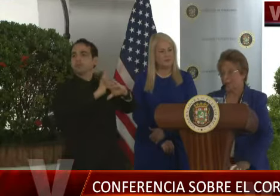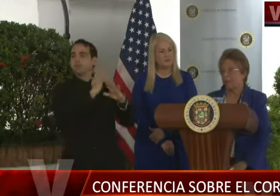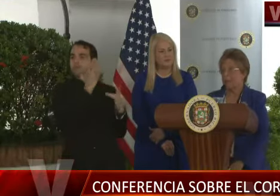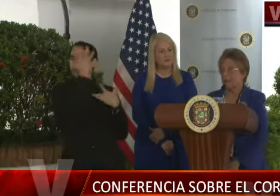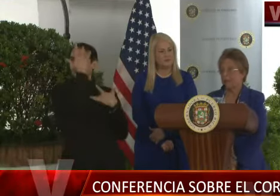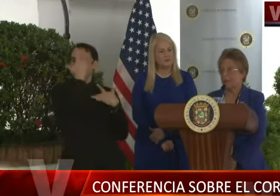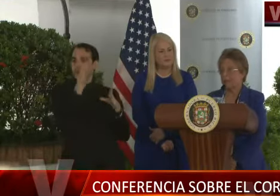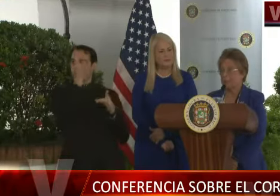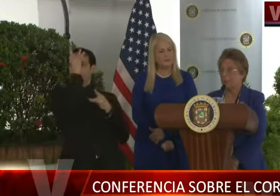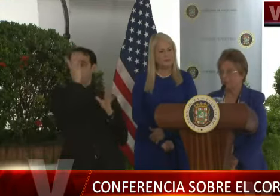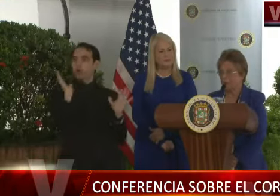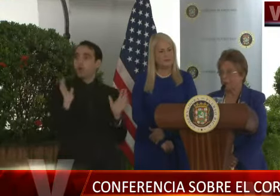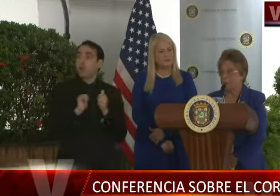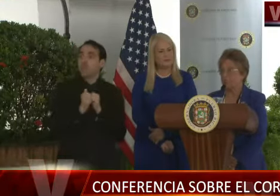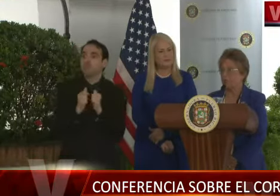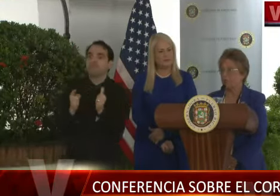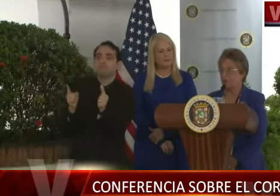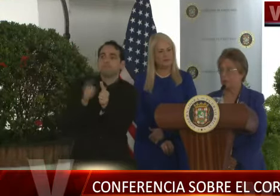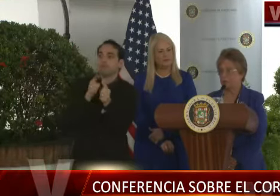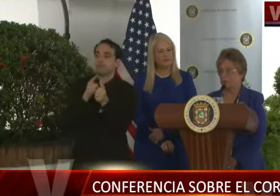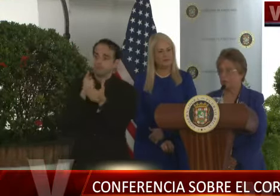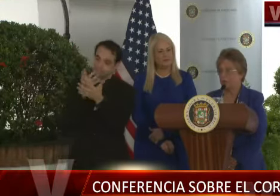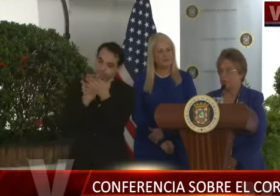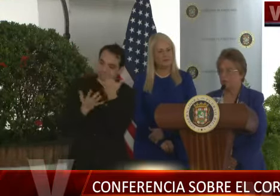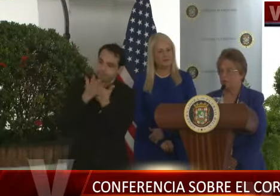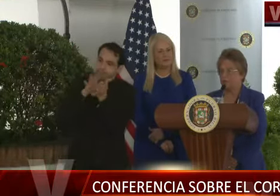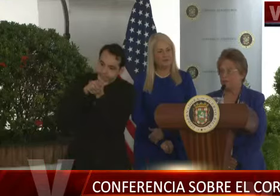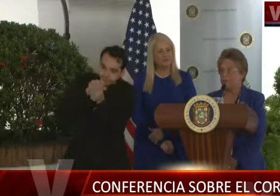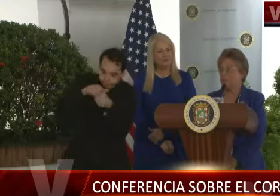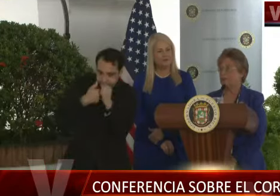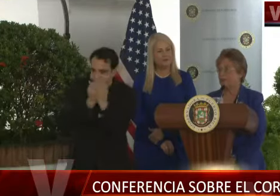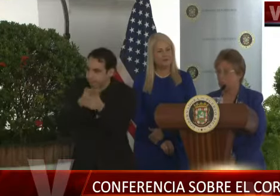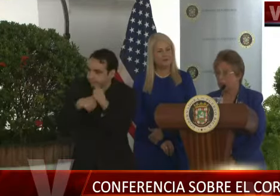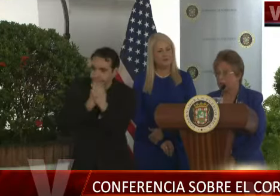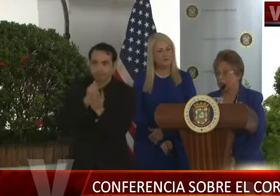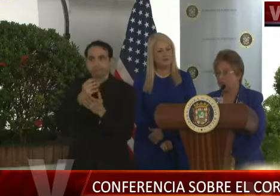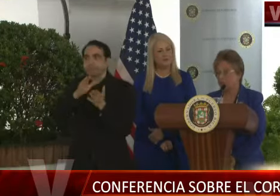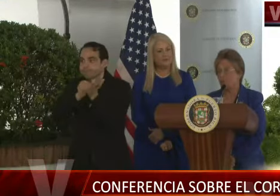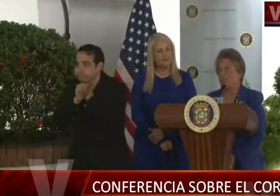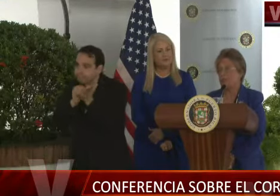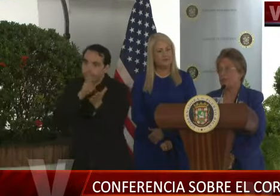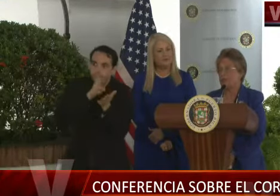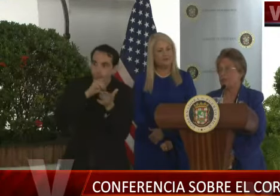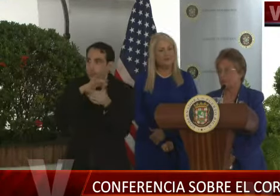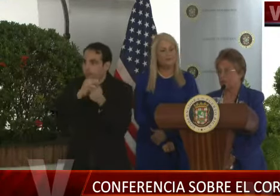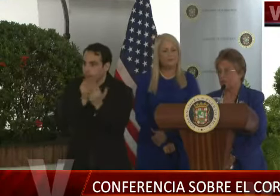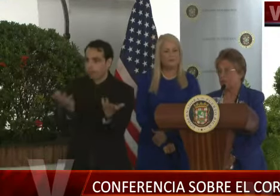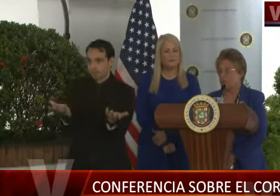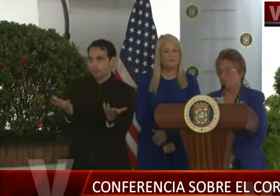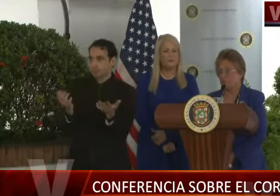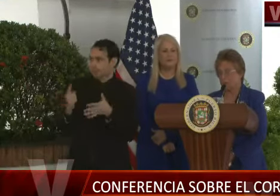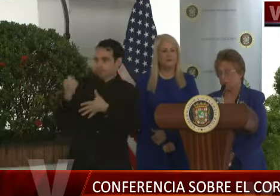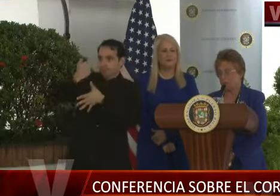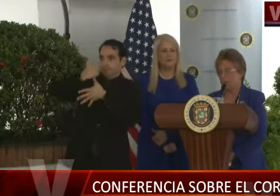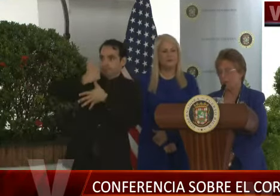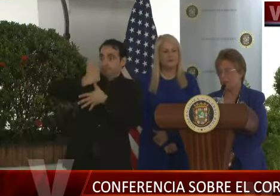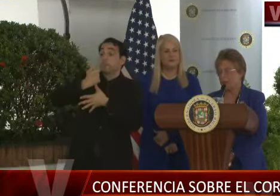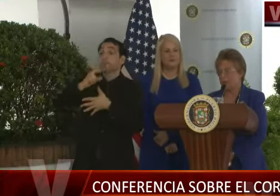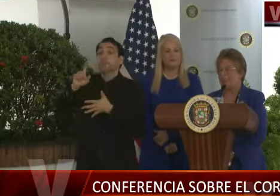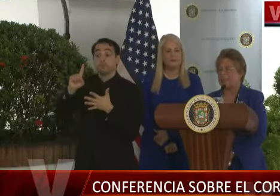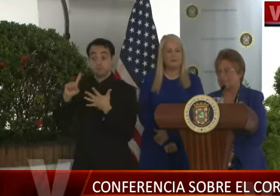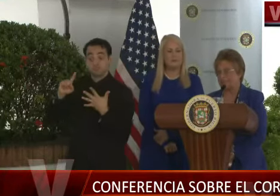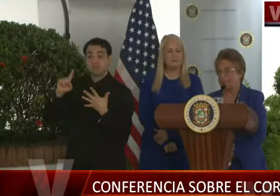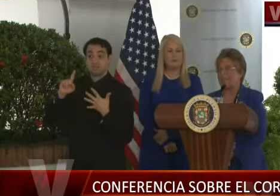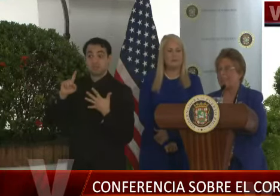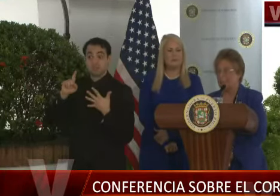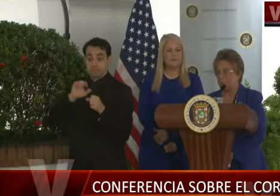primera es lavado de manos, este, todas esas medidas vienen. Después de eso, en el caso del coronavirus, que